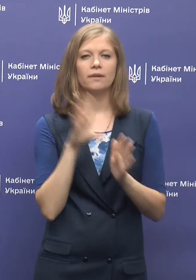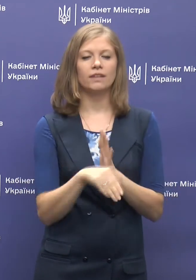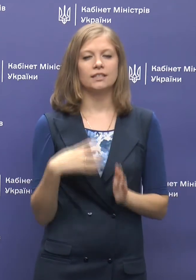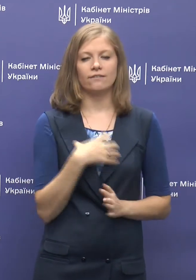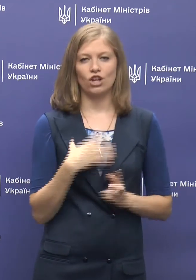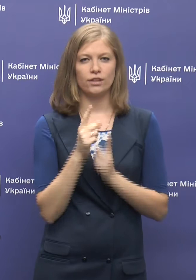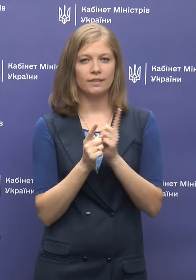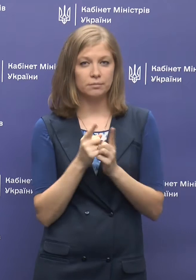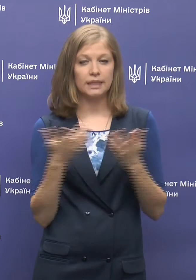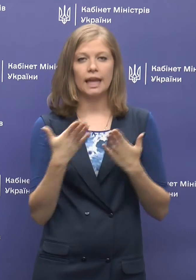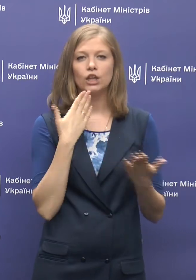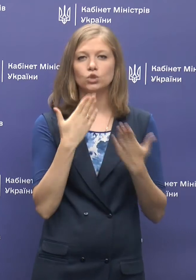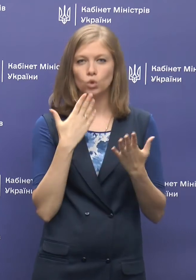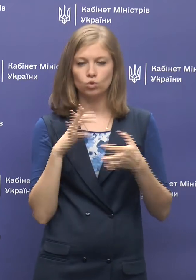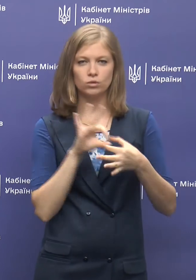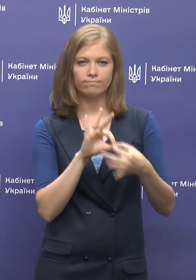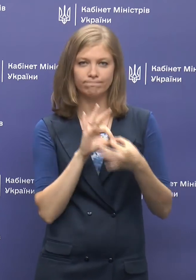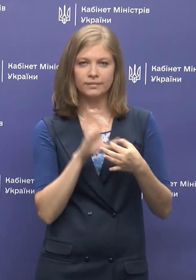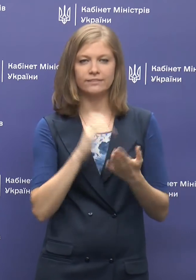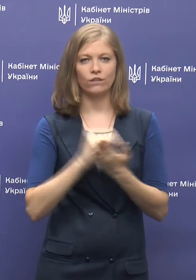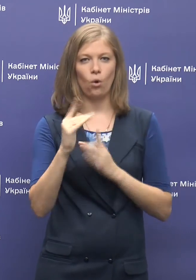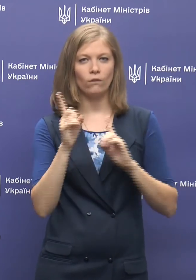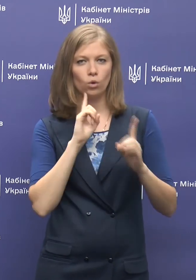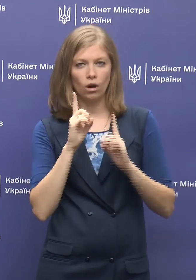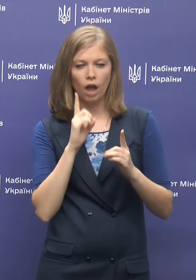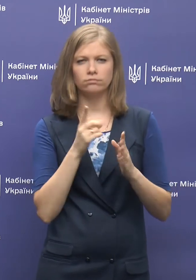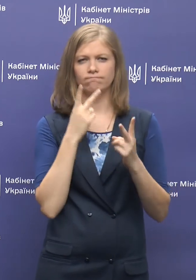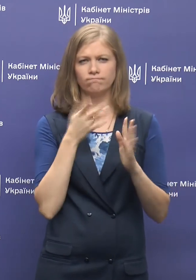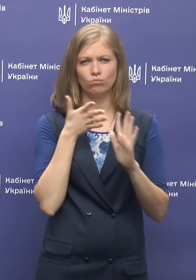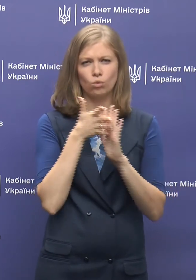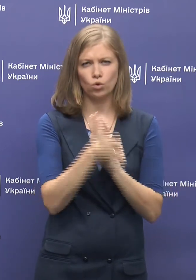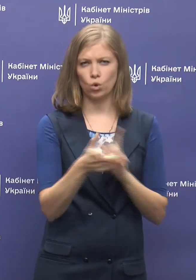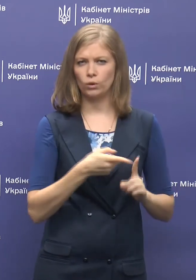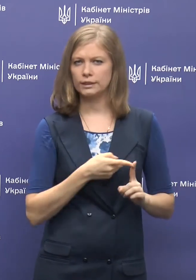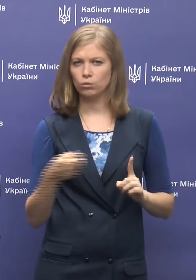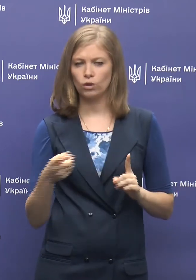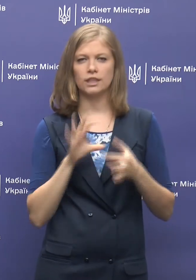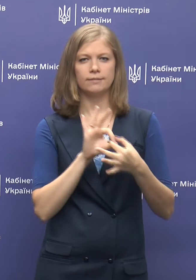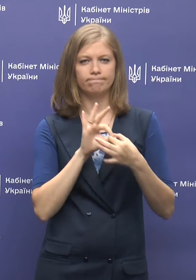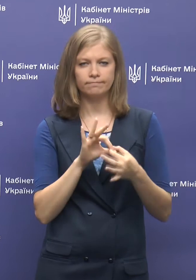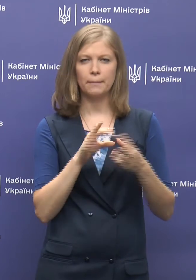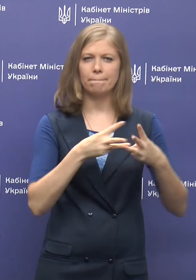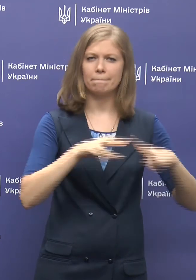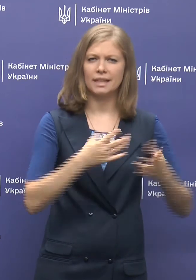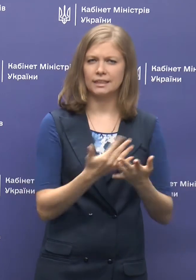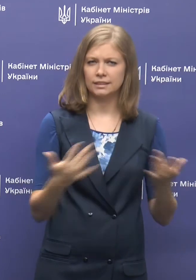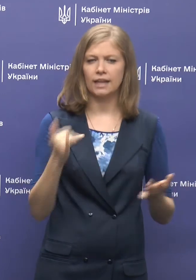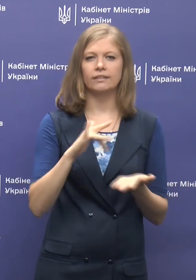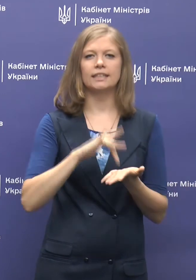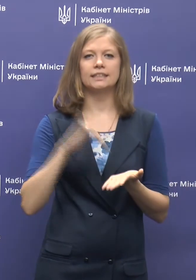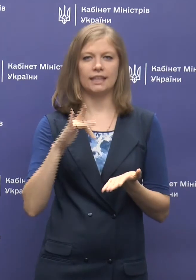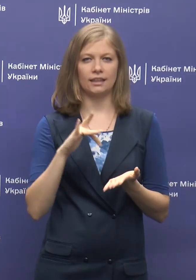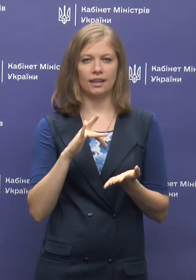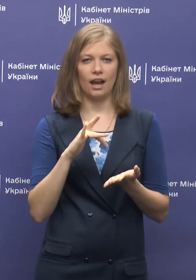зміни, які стосуються взаємодії з Верховною Радою, налагоджені прозорості процесу взаємодії міністерств та інших центральних